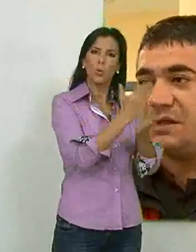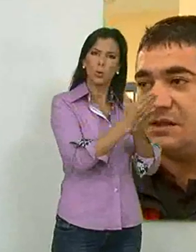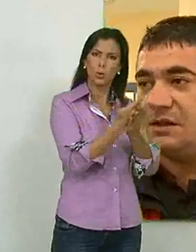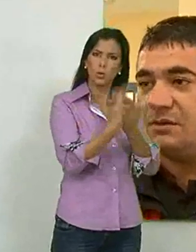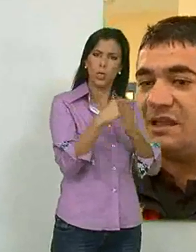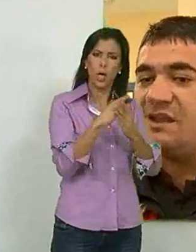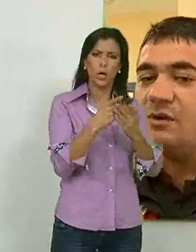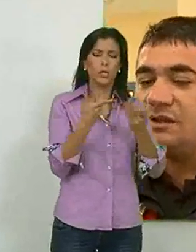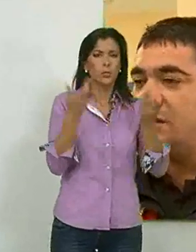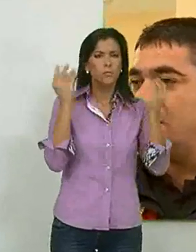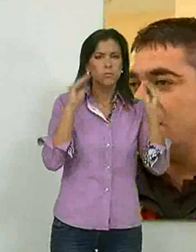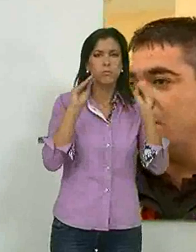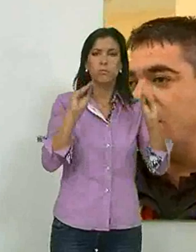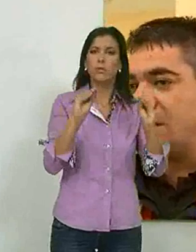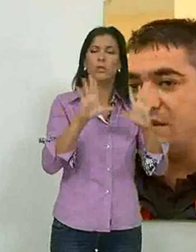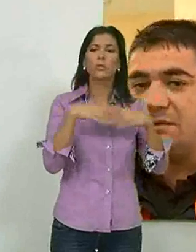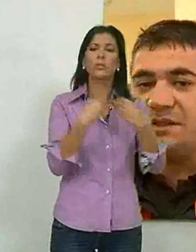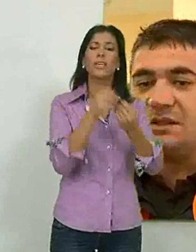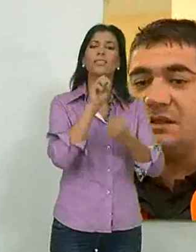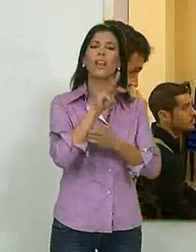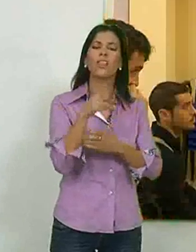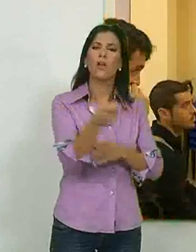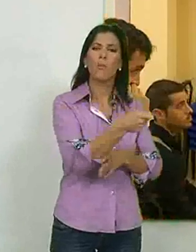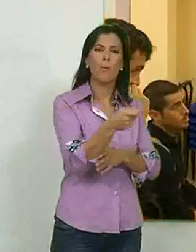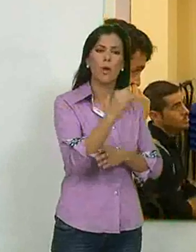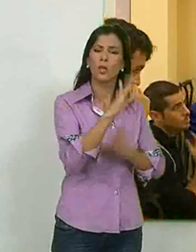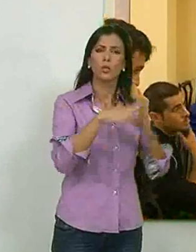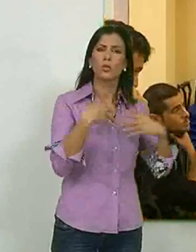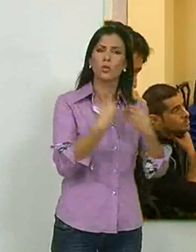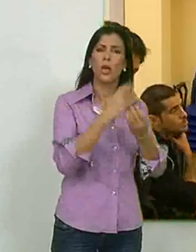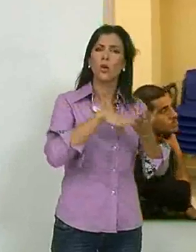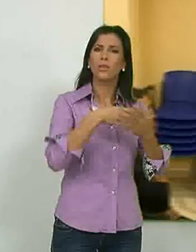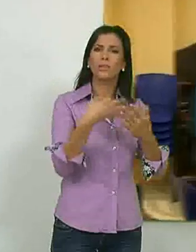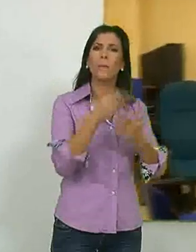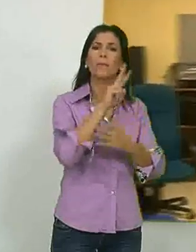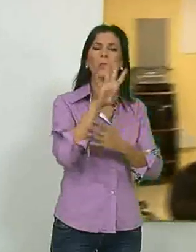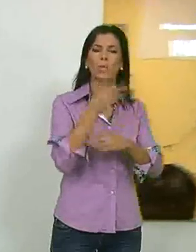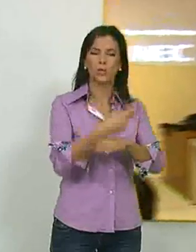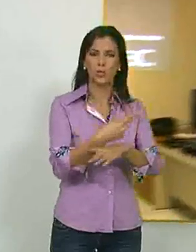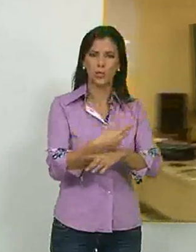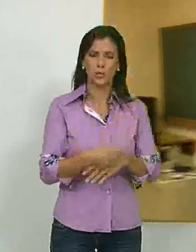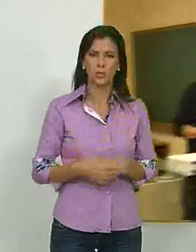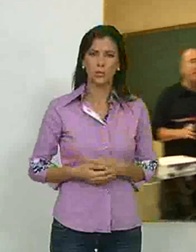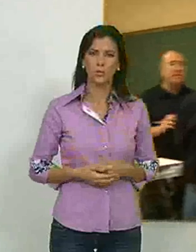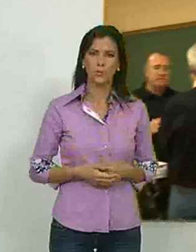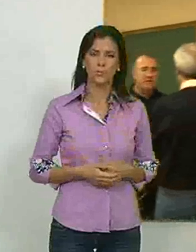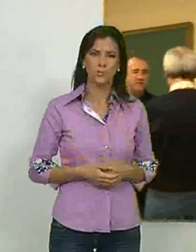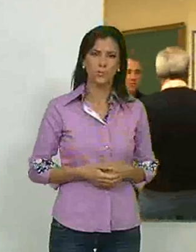curso se ha estado impartiendo a 13 bomberos y ha contado con una duración de 24 horas.